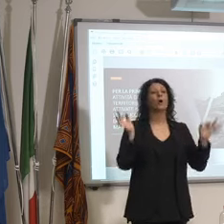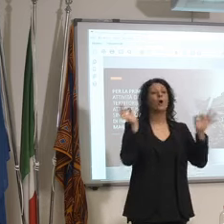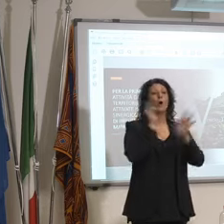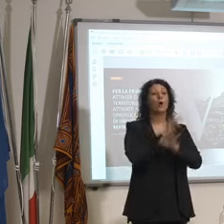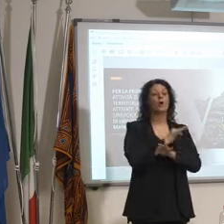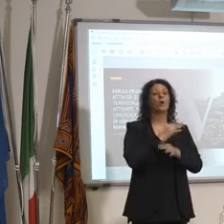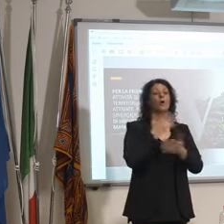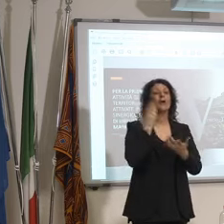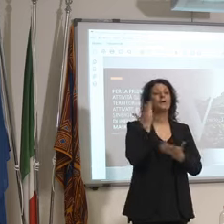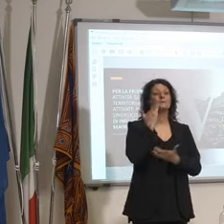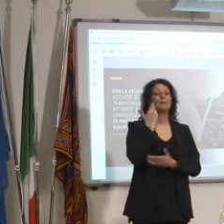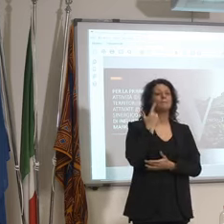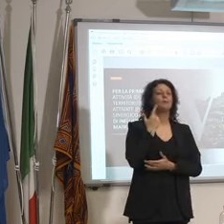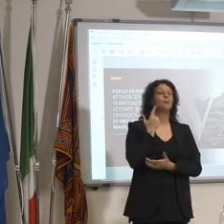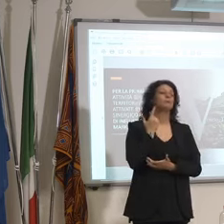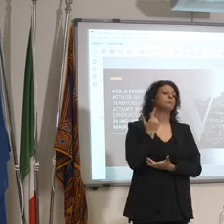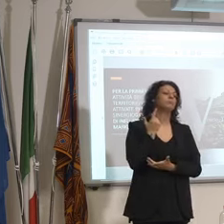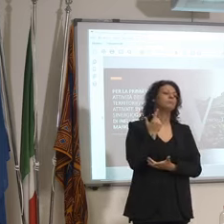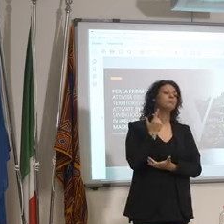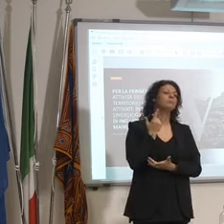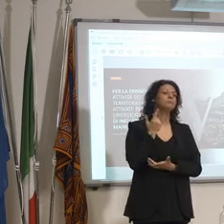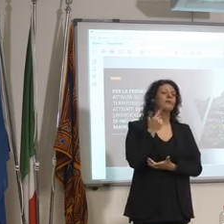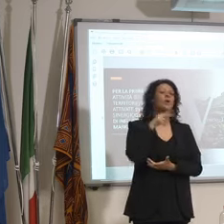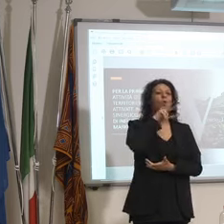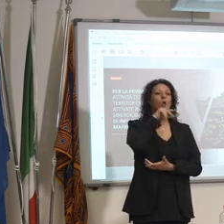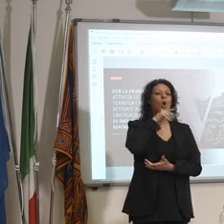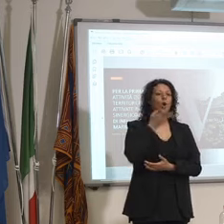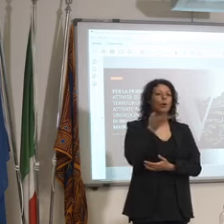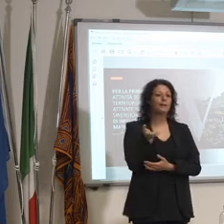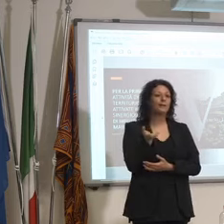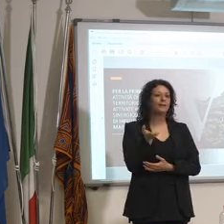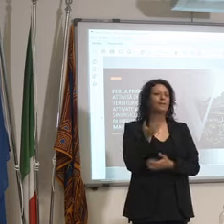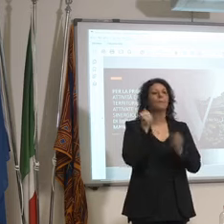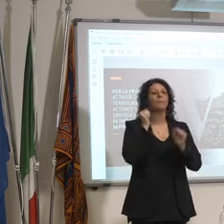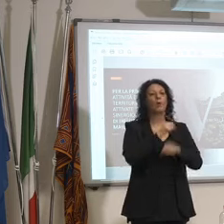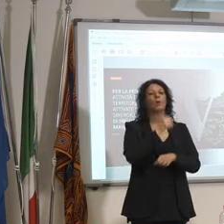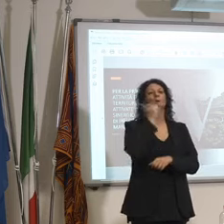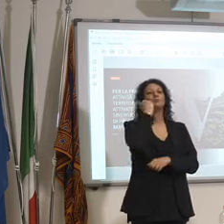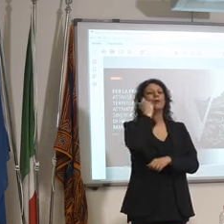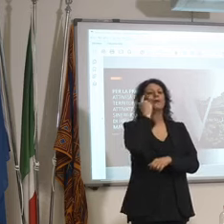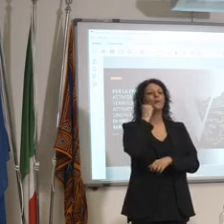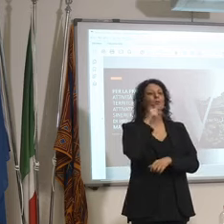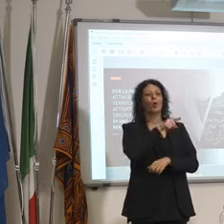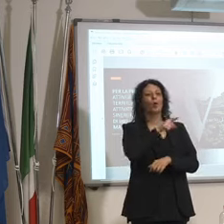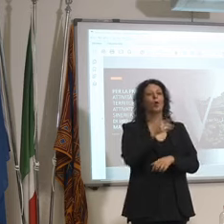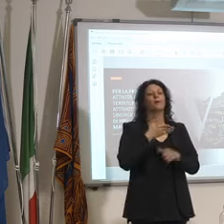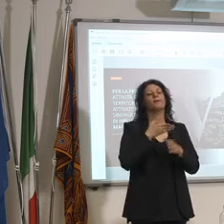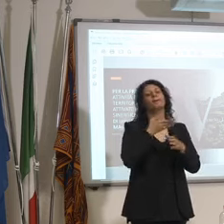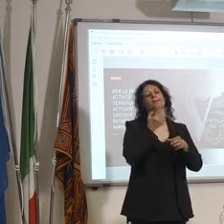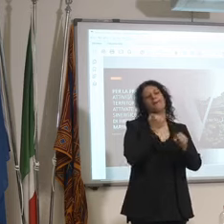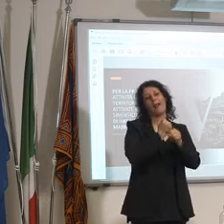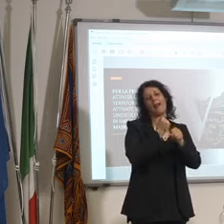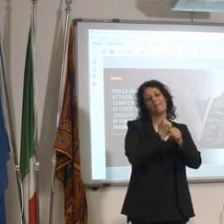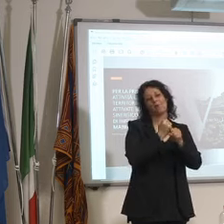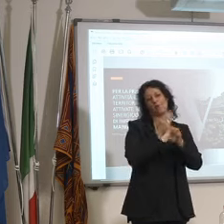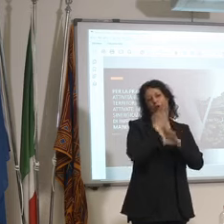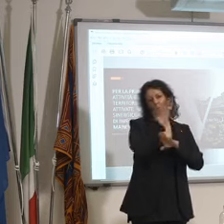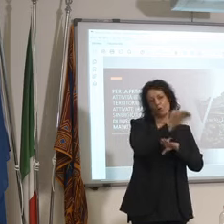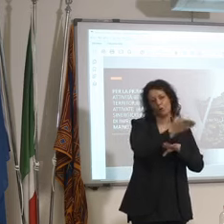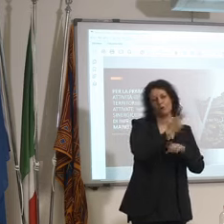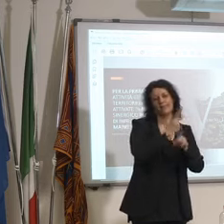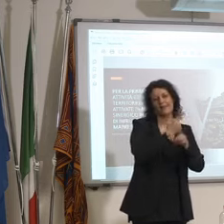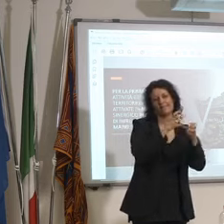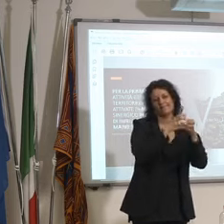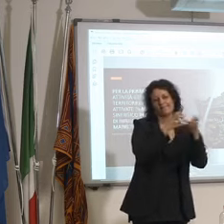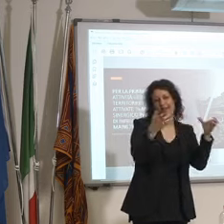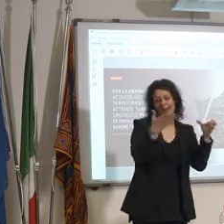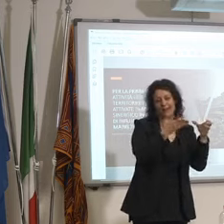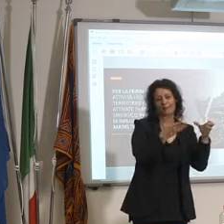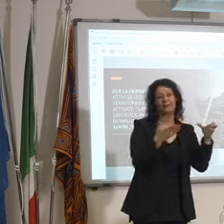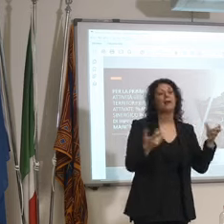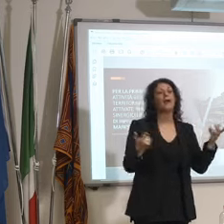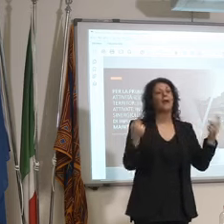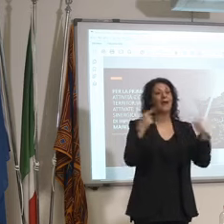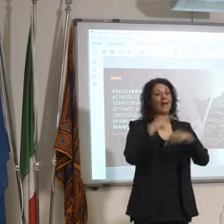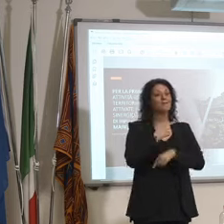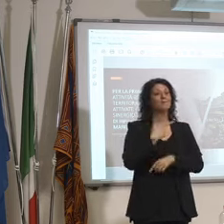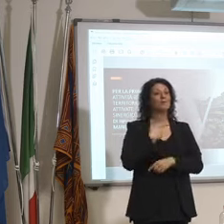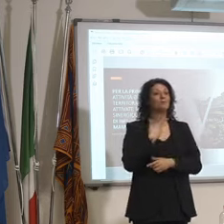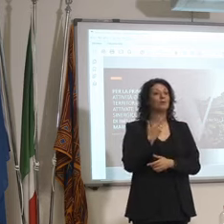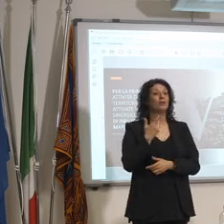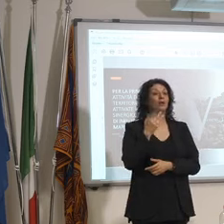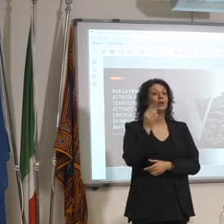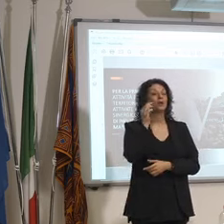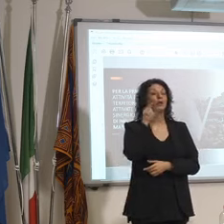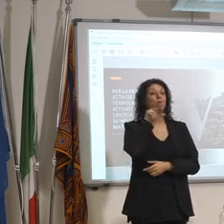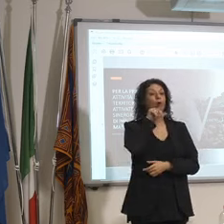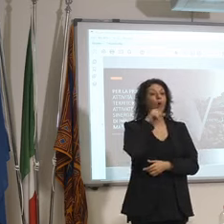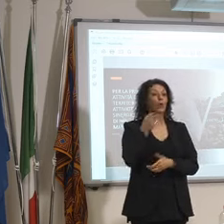visto che i genitori magari devono andare in fabbrica a lavorare c'è anche qualche nonno che magari è ancora abbastanza giovane o se non è giovane è in gamba